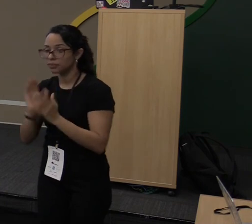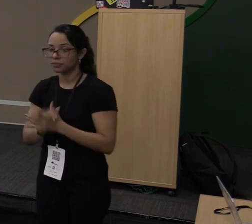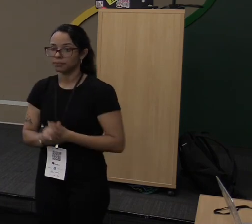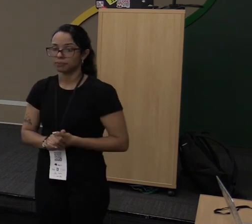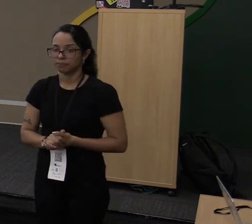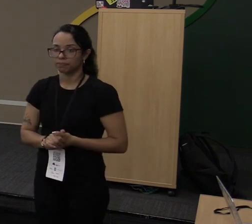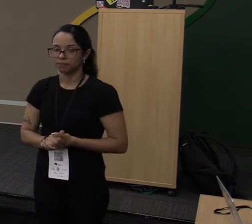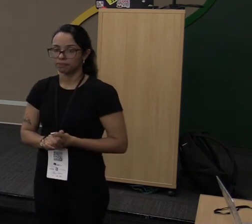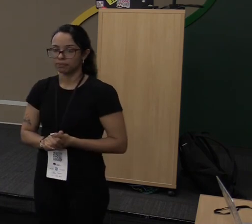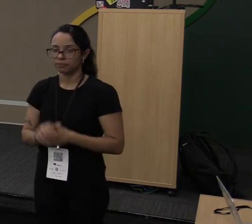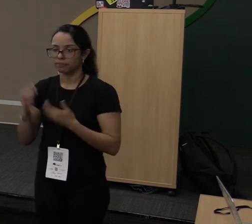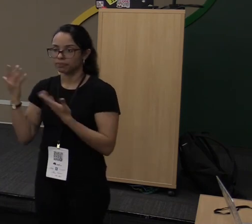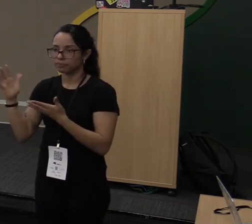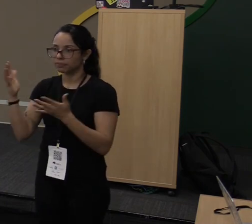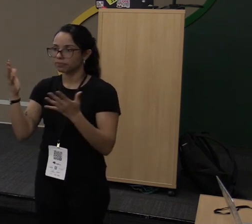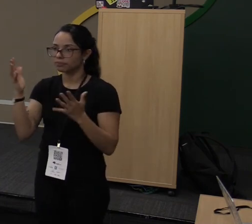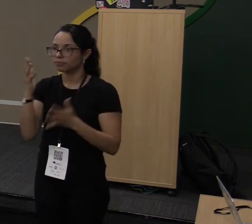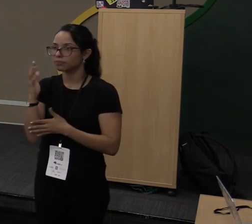Aplausos.